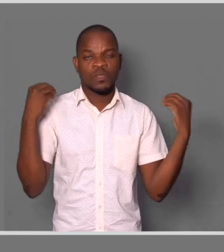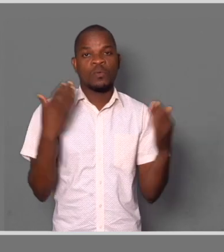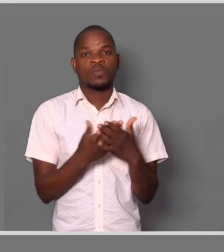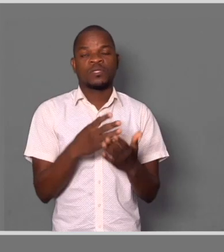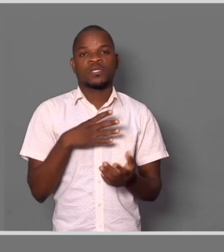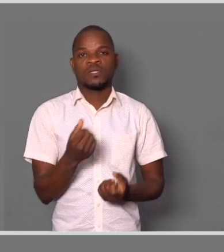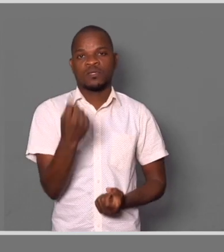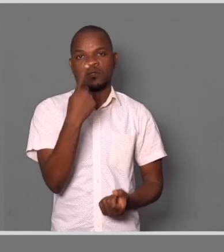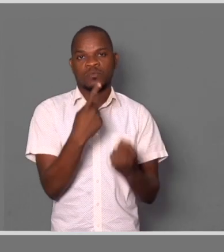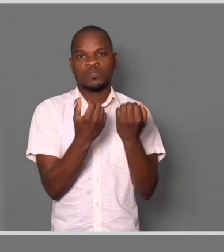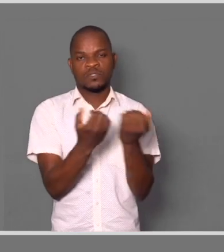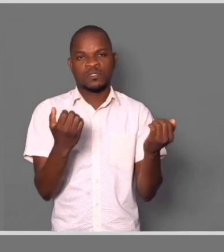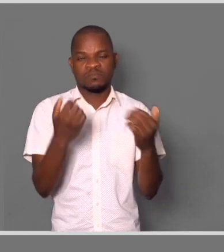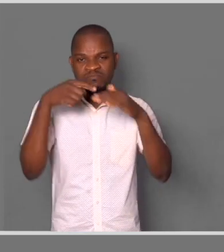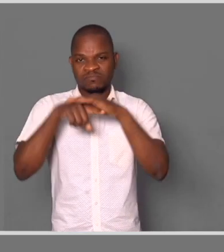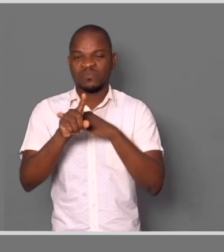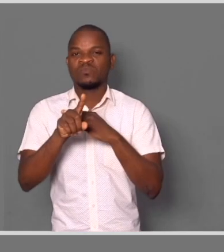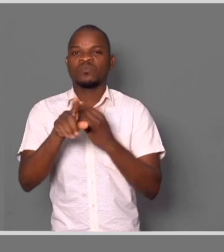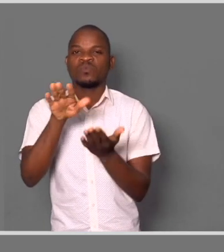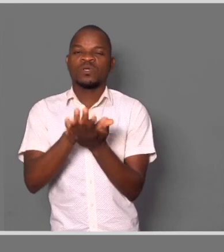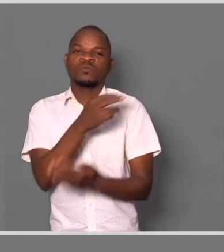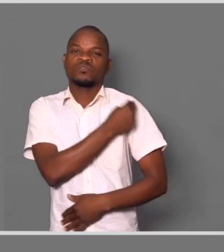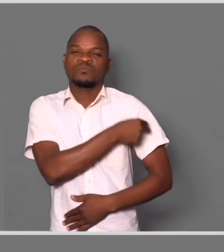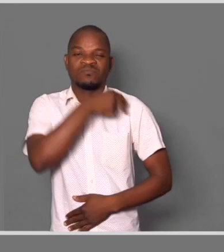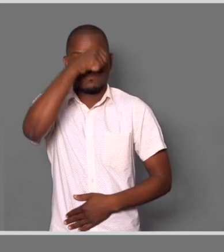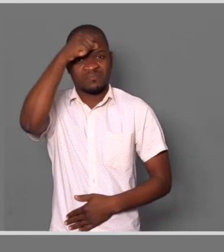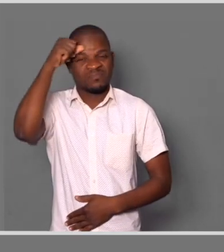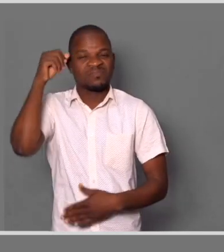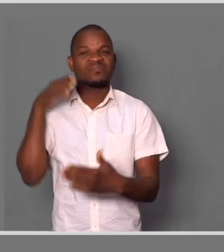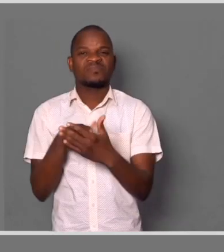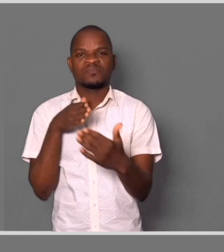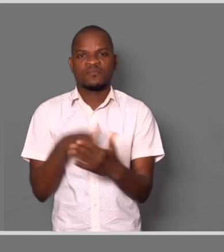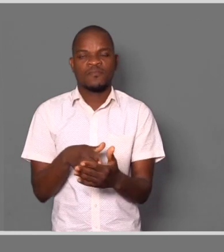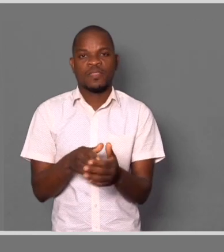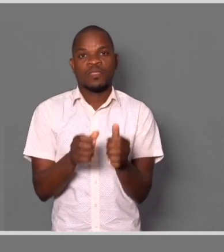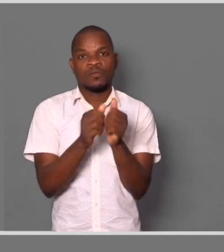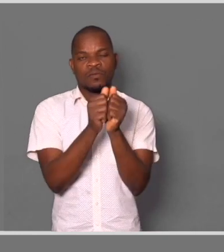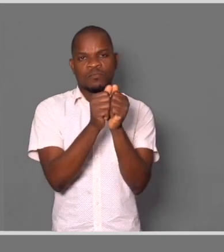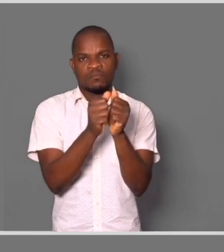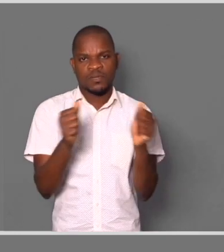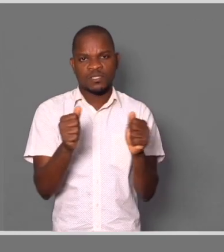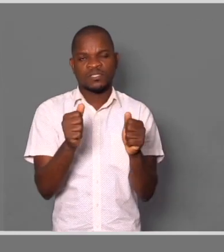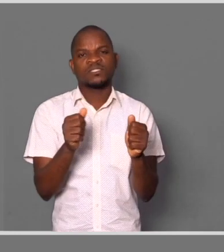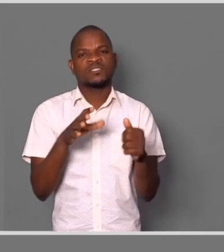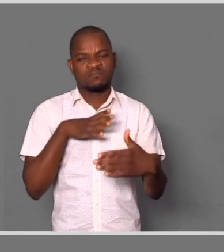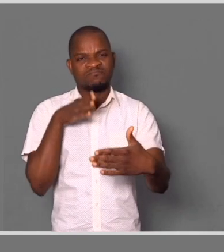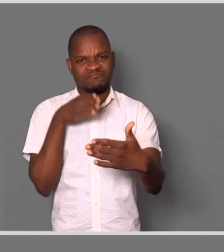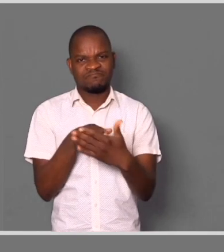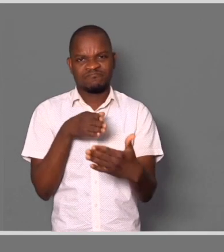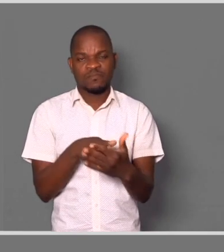chegar até a unidade sanitária. Mas uma dificuldade que estamos a ver, muitas vezes, ativistas